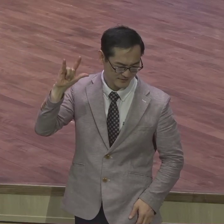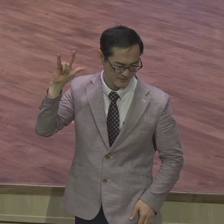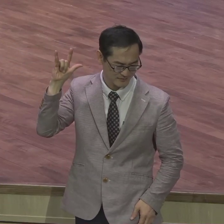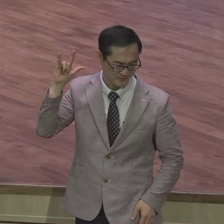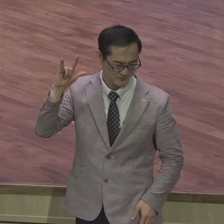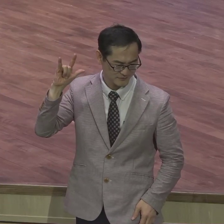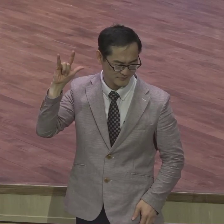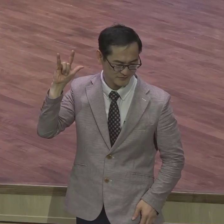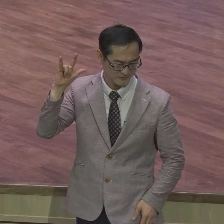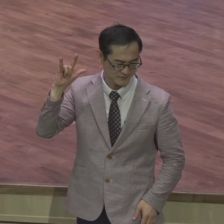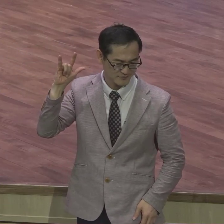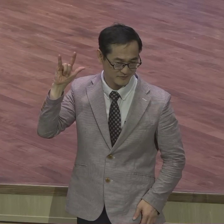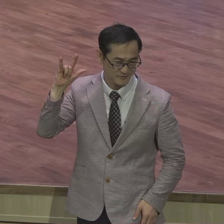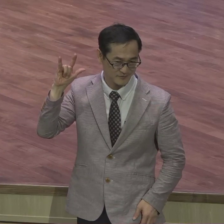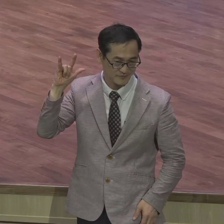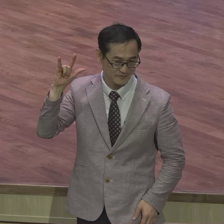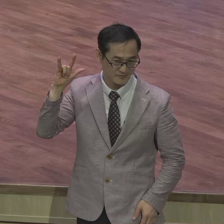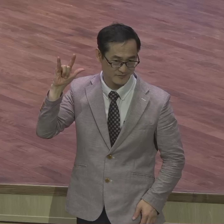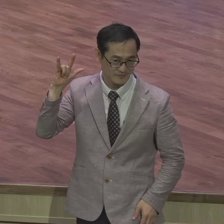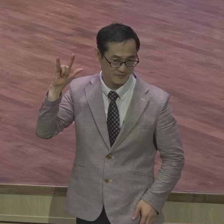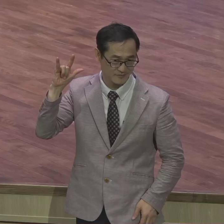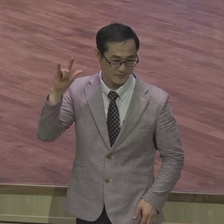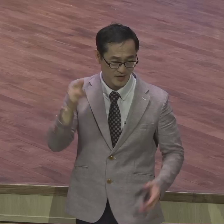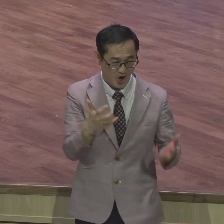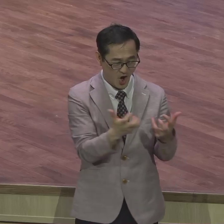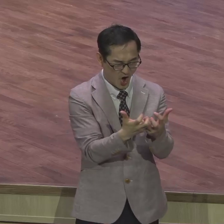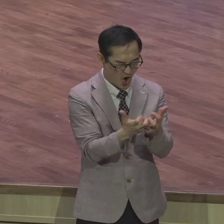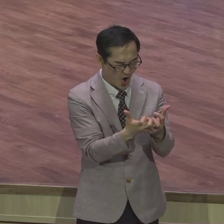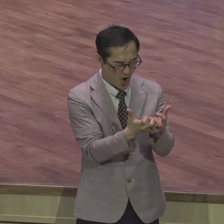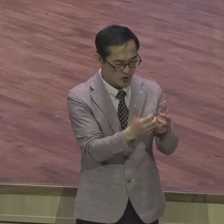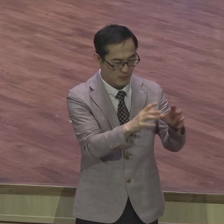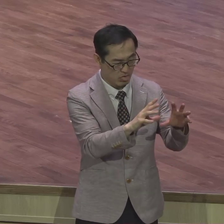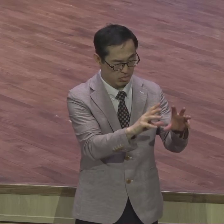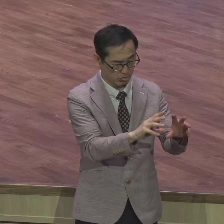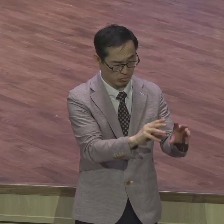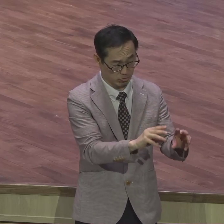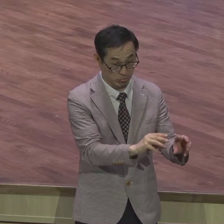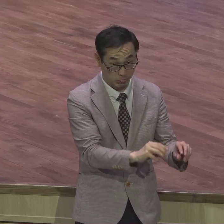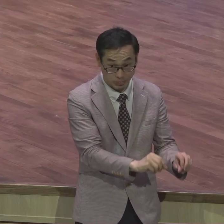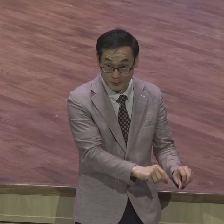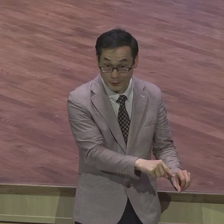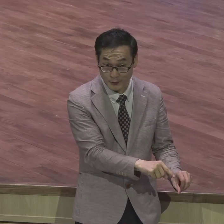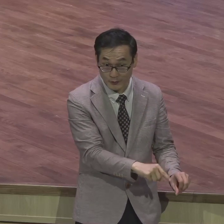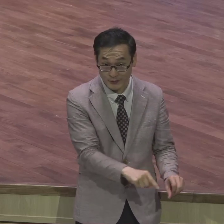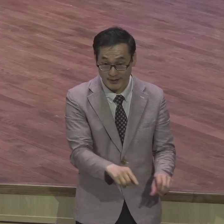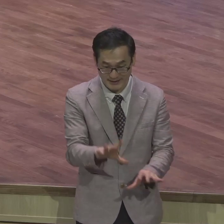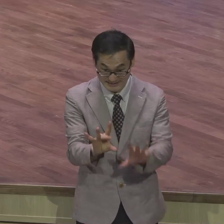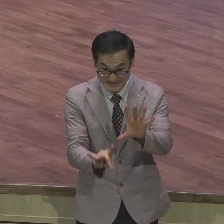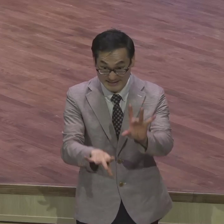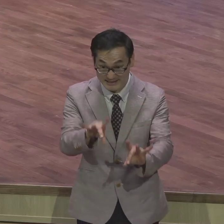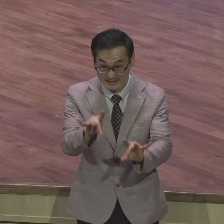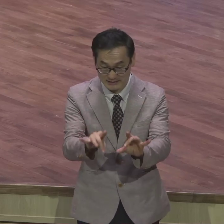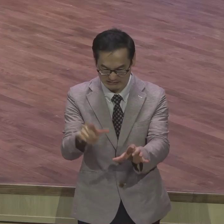얼음은 녹는데 진흙은 굳어져요 똑같은 태양을 봤는데